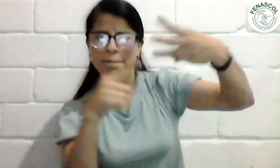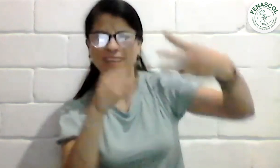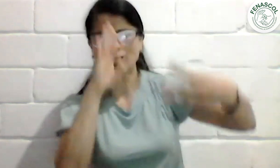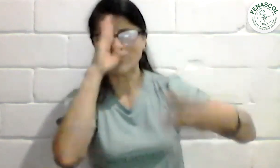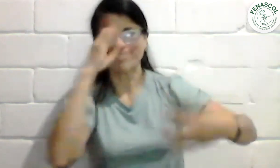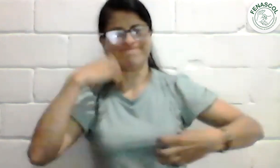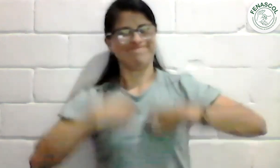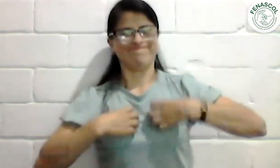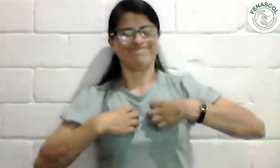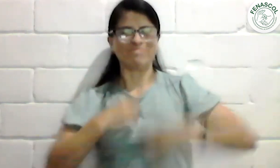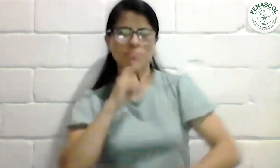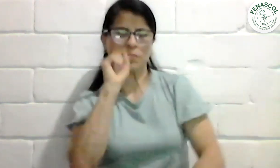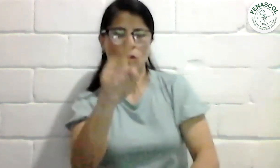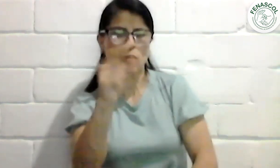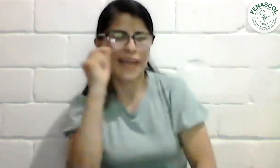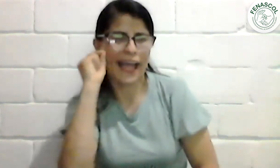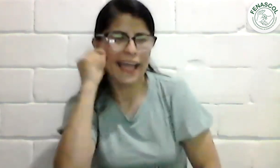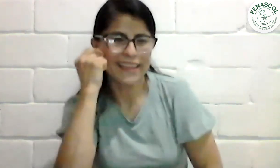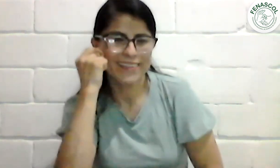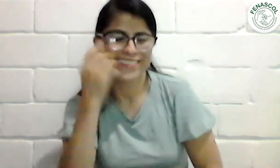que se les estamos preguntando a Henry Mejía.